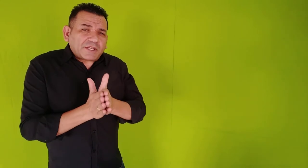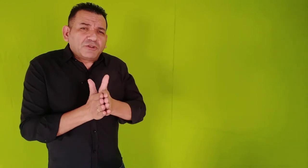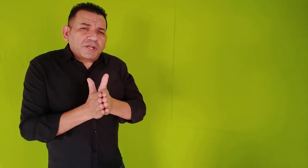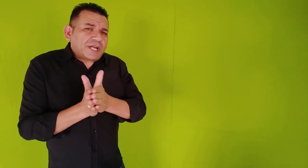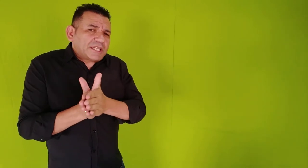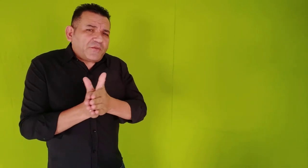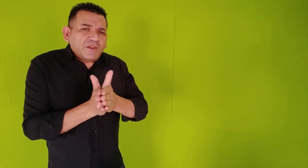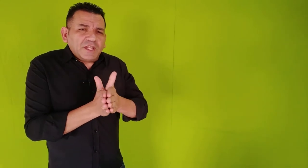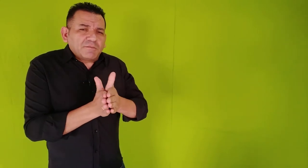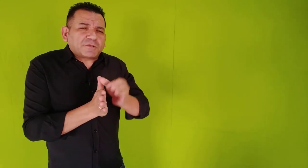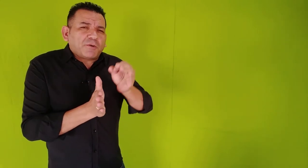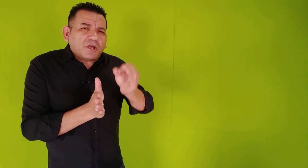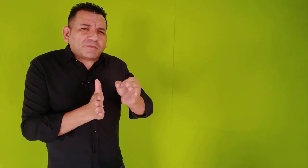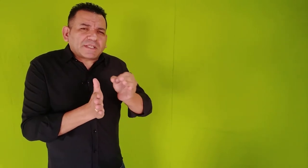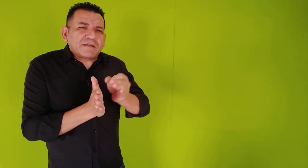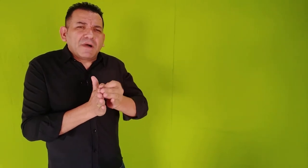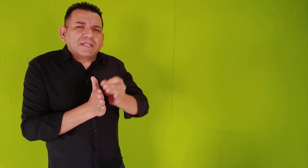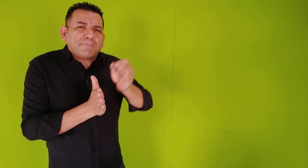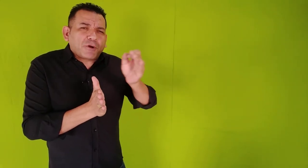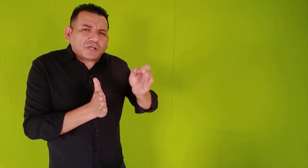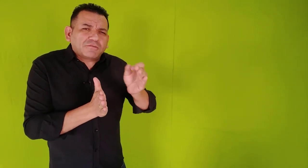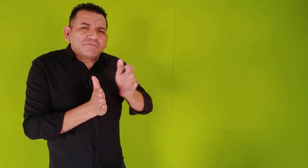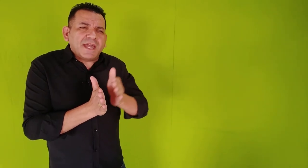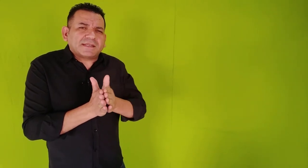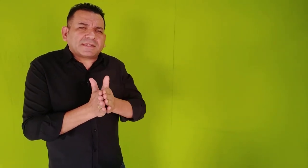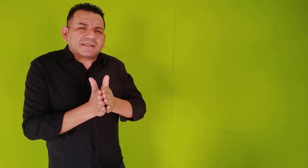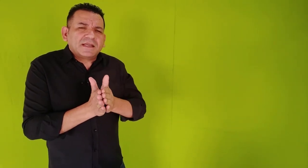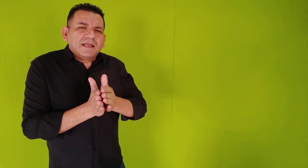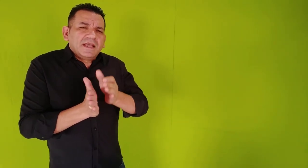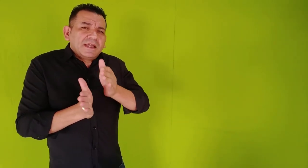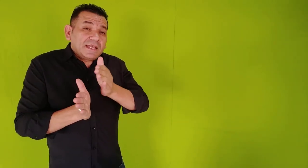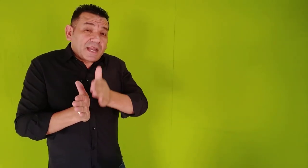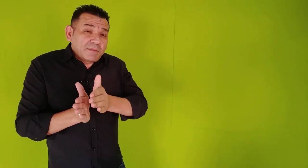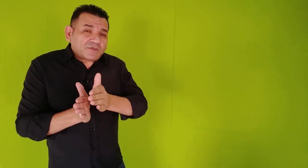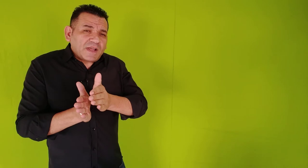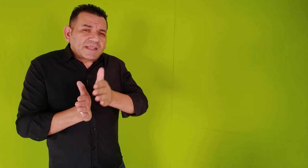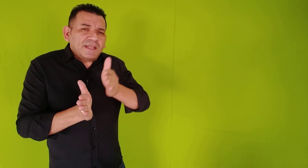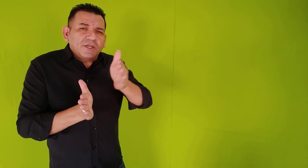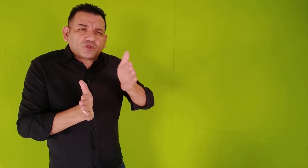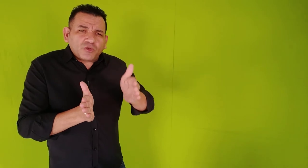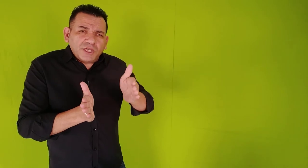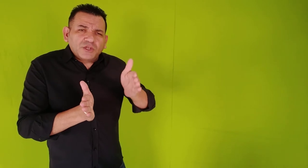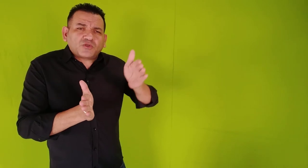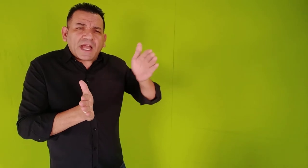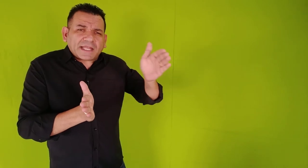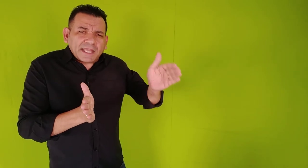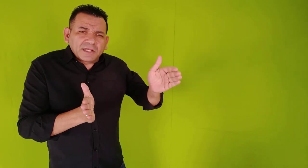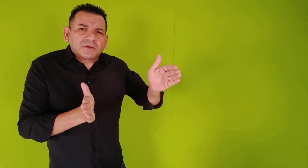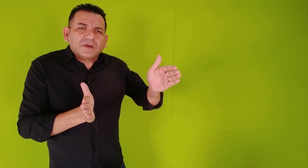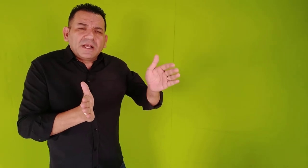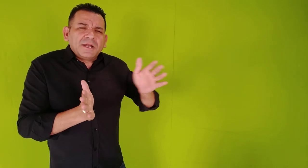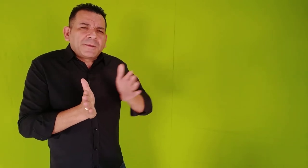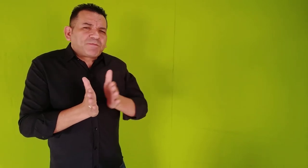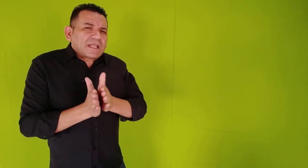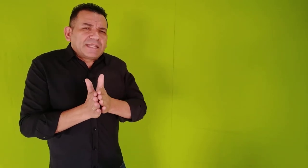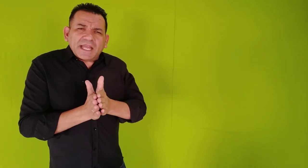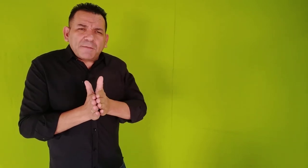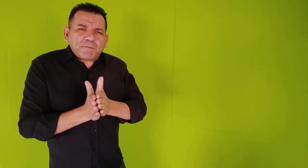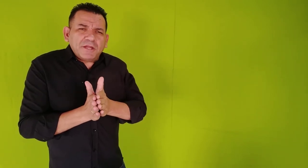que nós já definimos próxima semana, próximo mês, iremos fazer isso, isso e aquilo. De repente